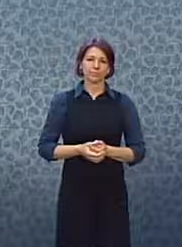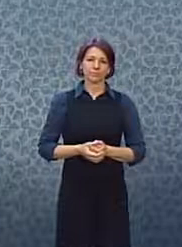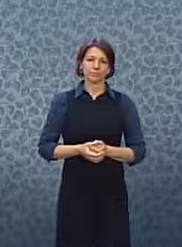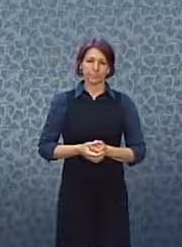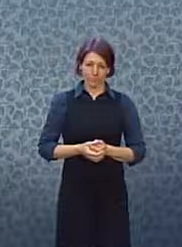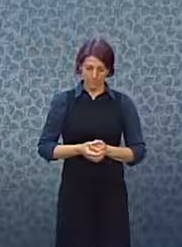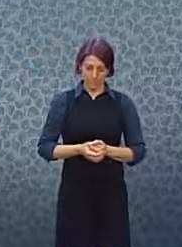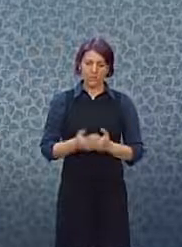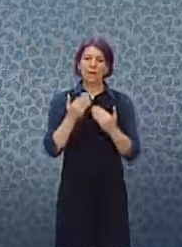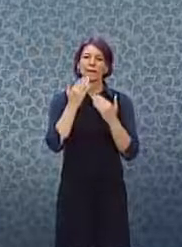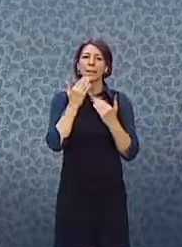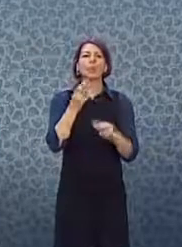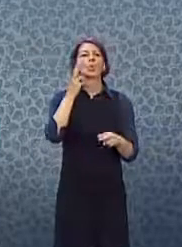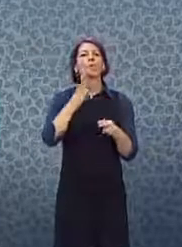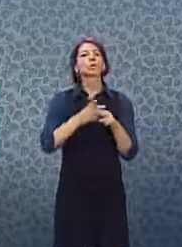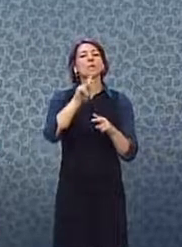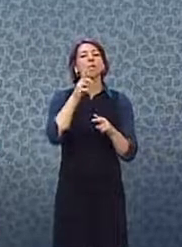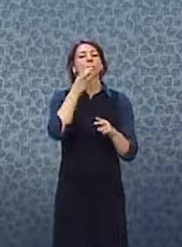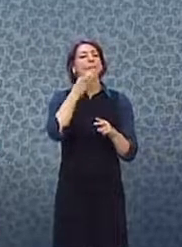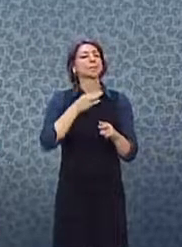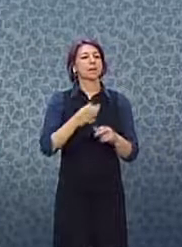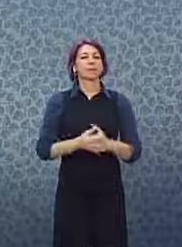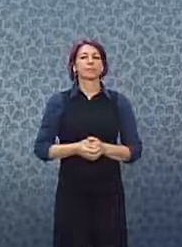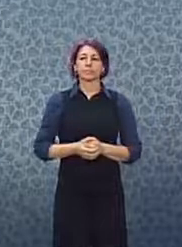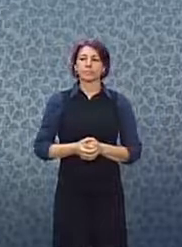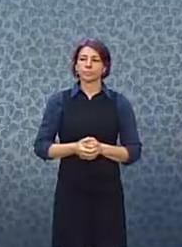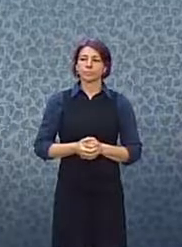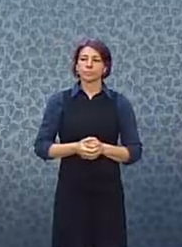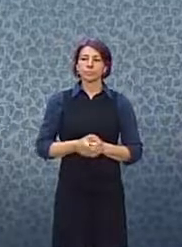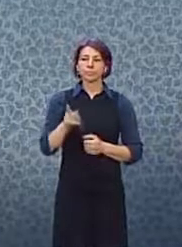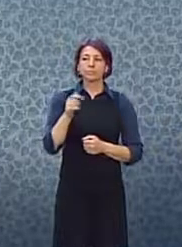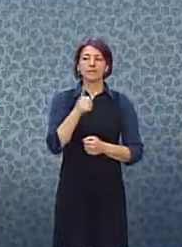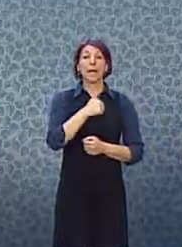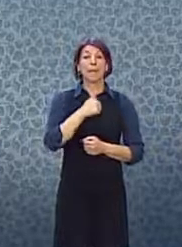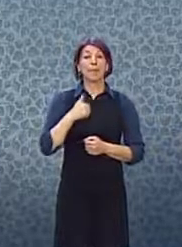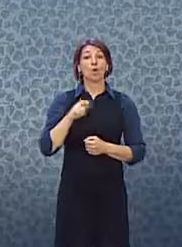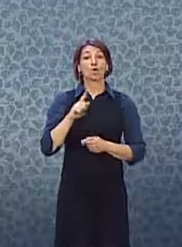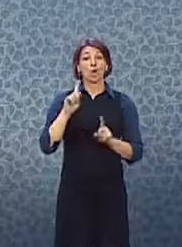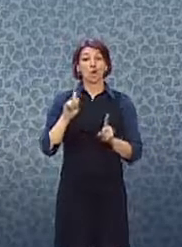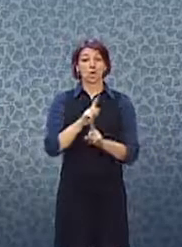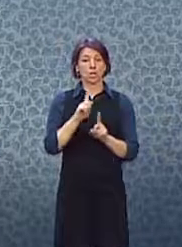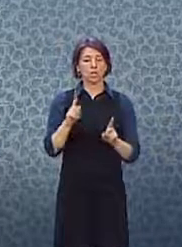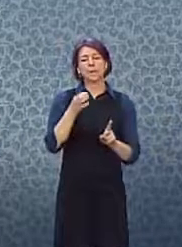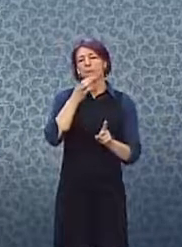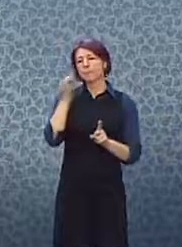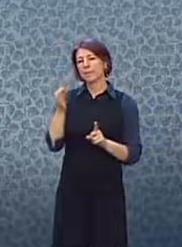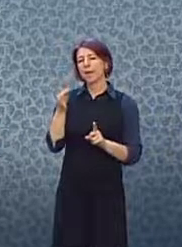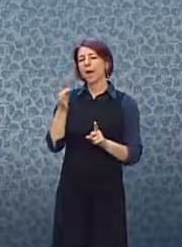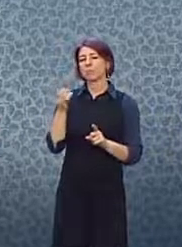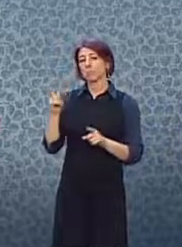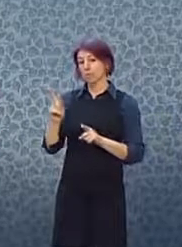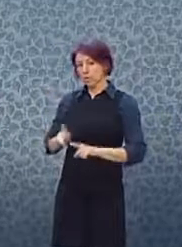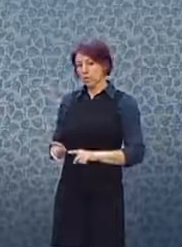Děkuji a poslední otázka. Polský rozhlas. paní předsedkyně, pane